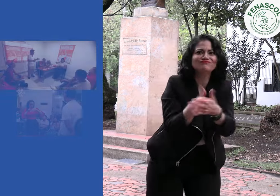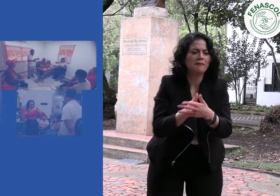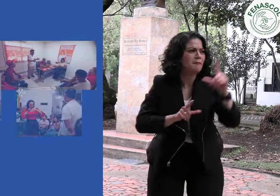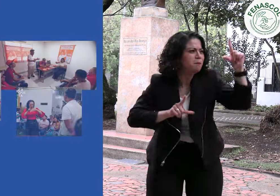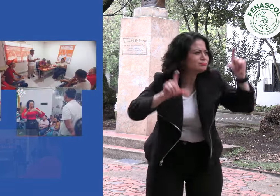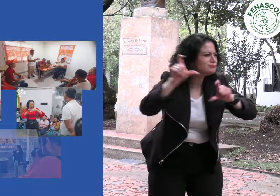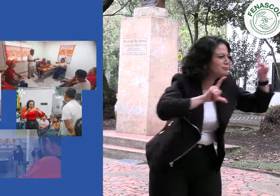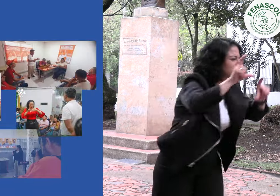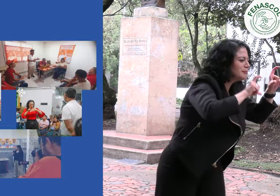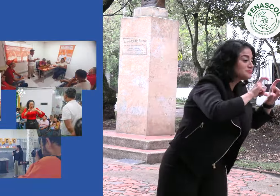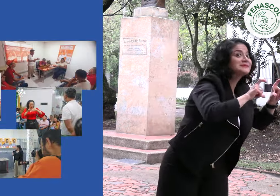Miremos.